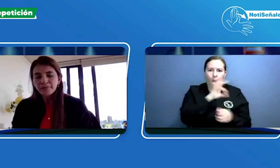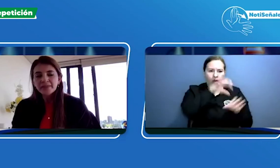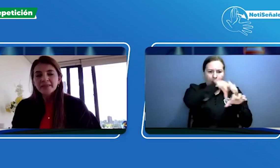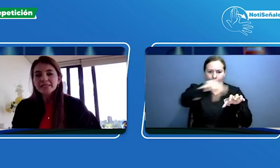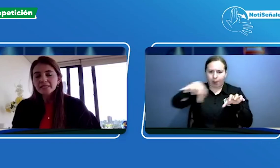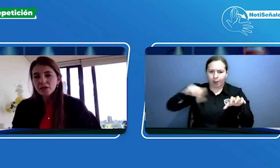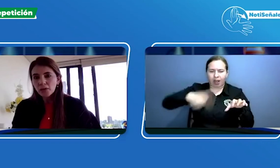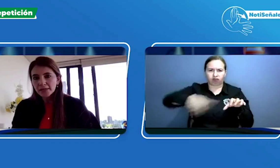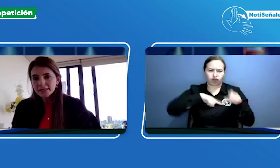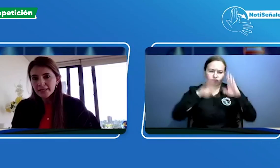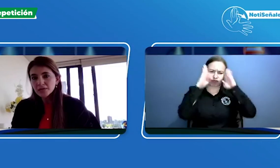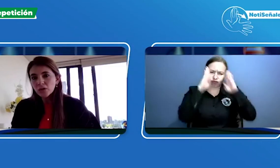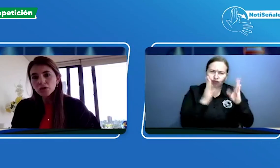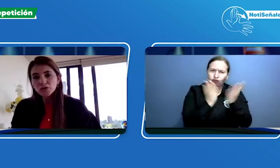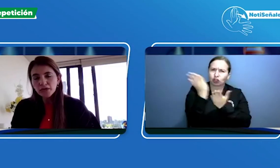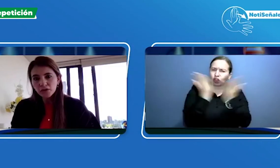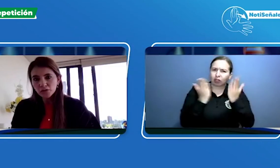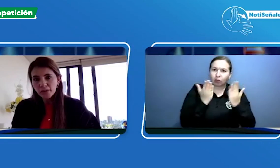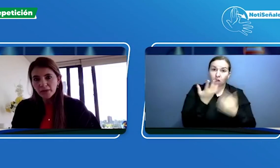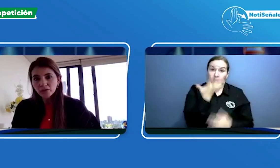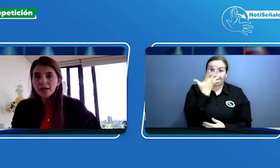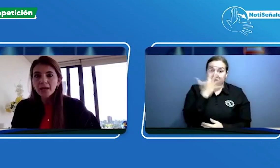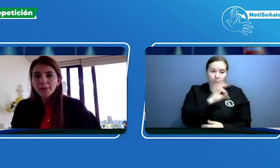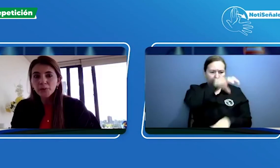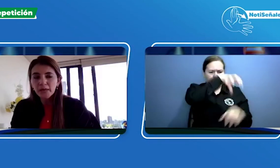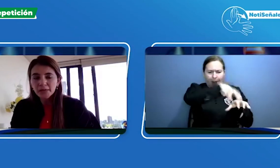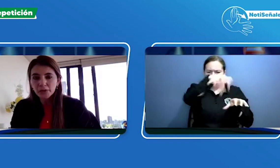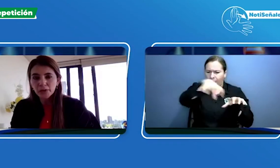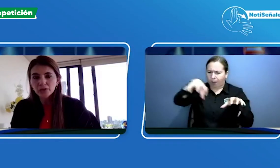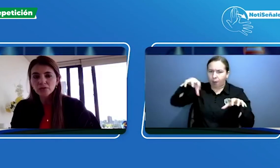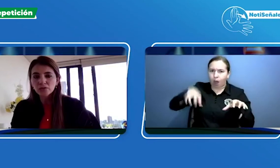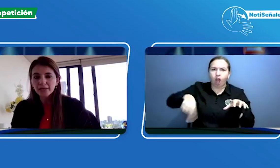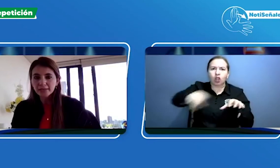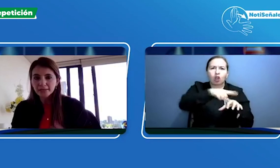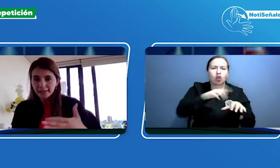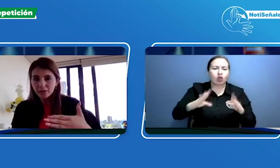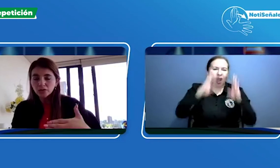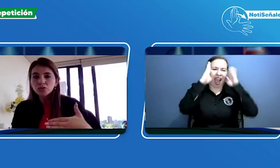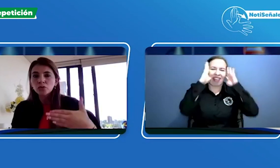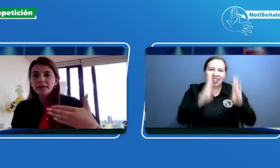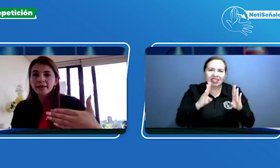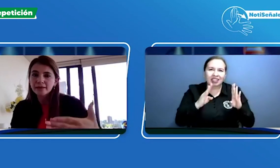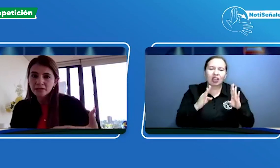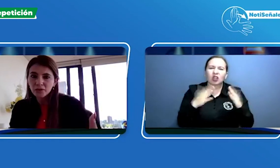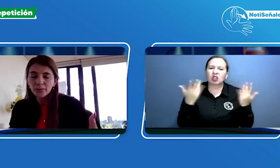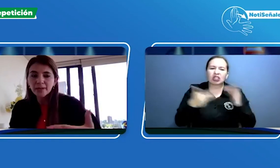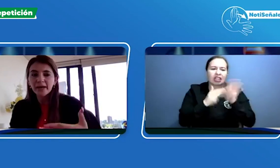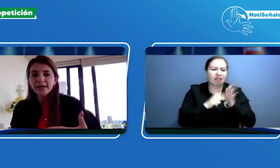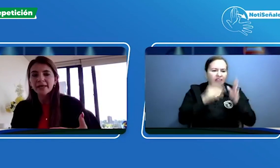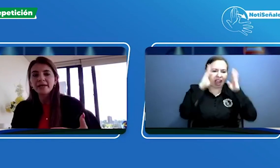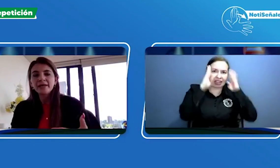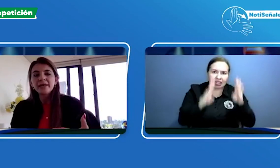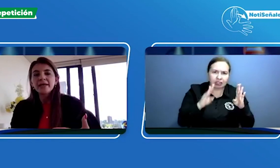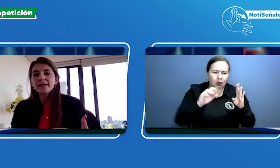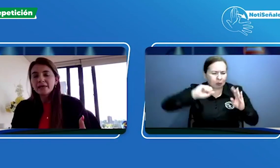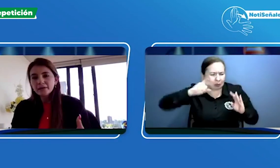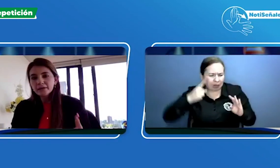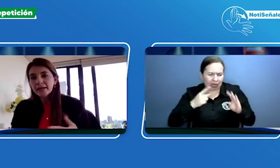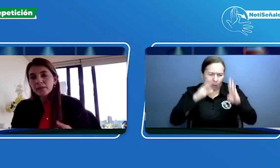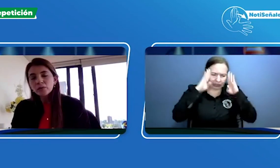De estas 50 sedes, todos son centros médicos ambulatorios, eso quiere decir de consulta de atención primaria, y tenemos